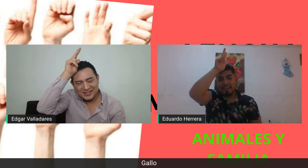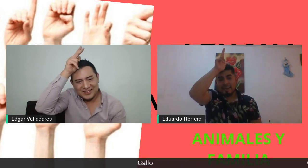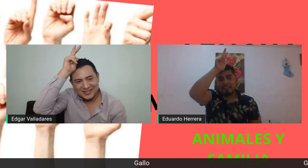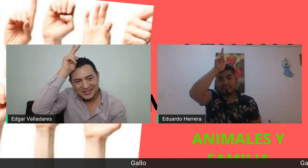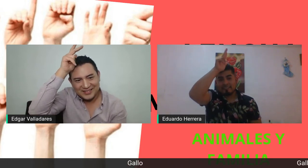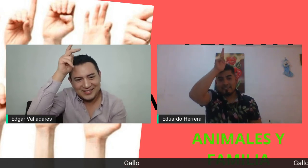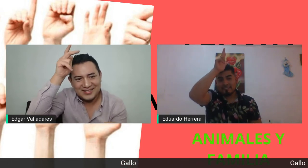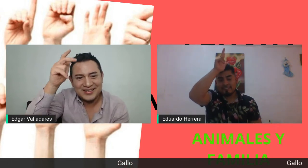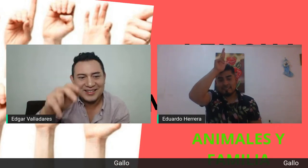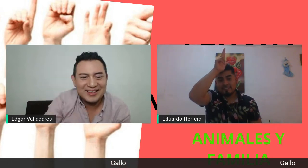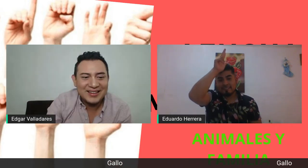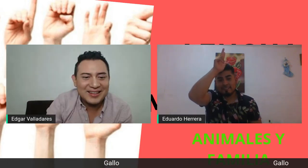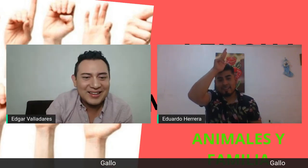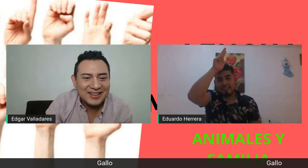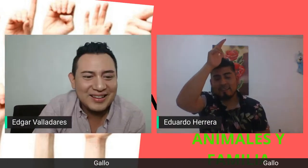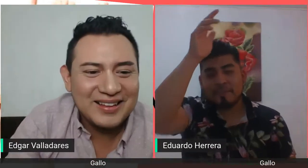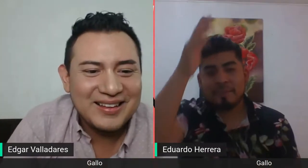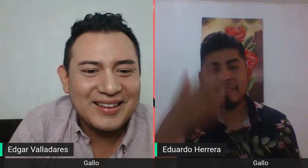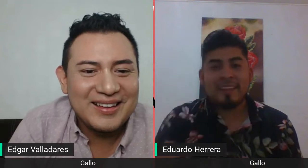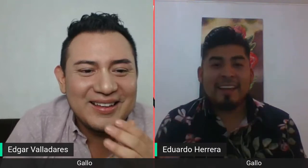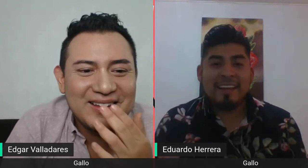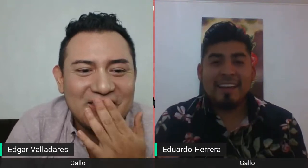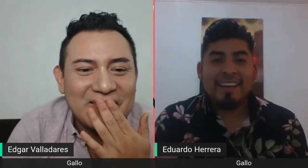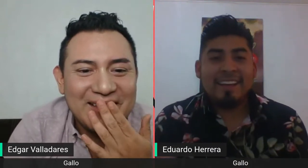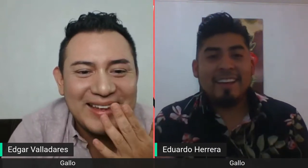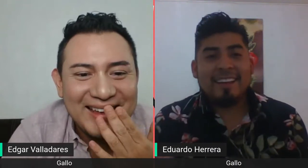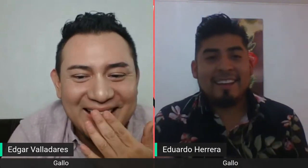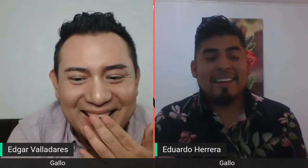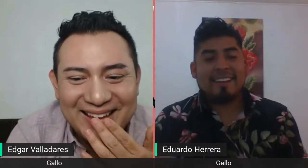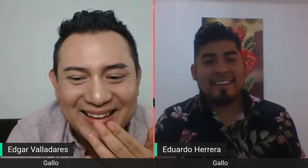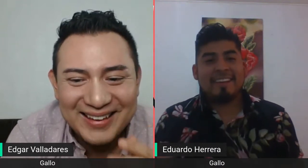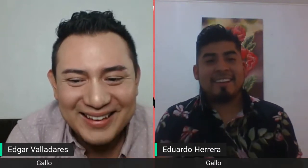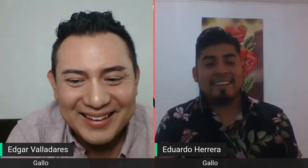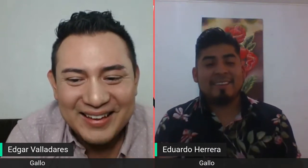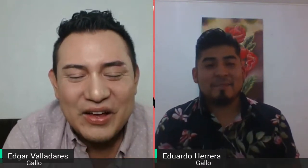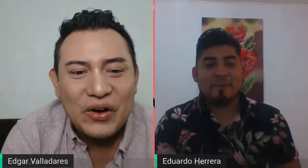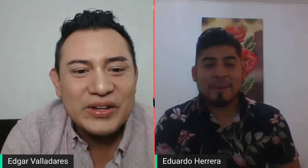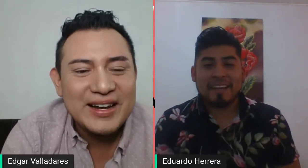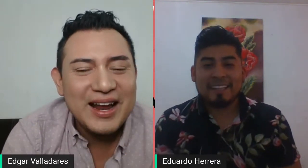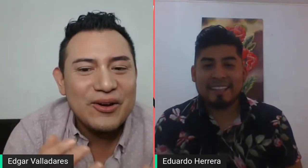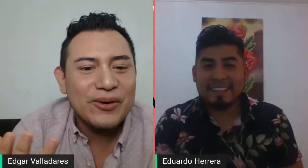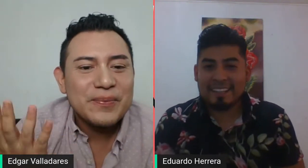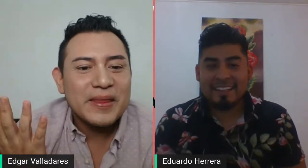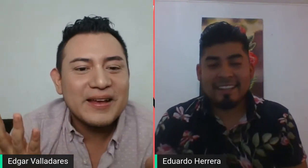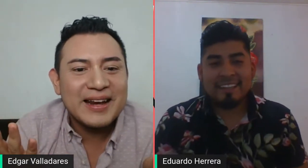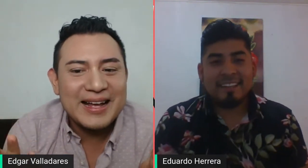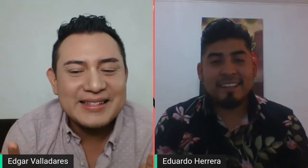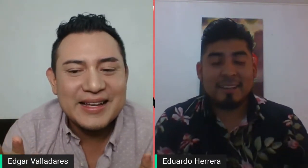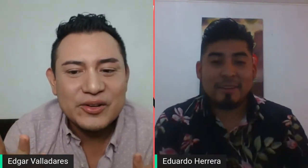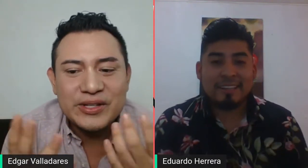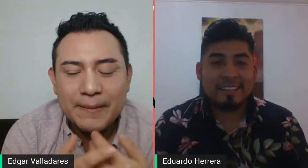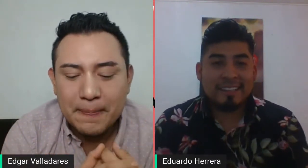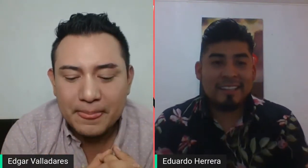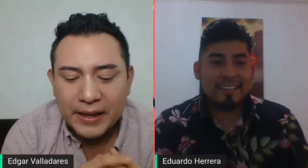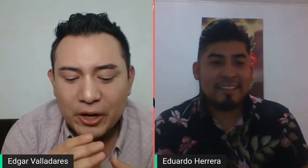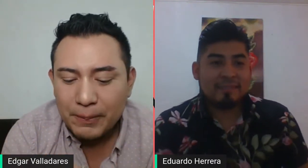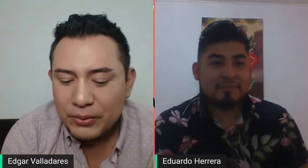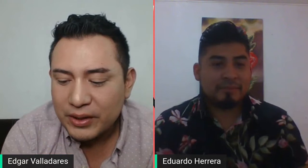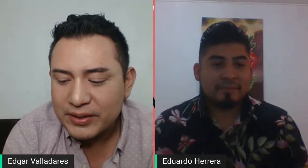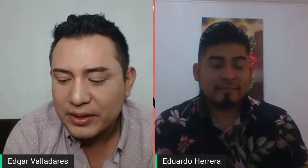Gallo. ¿Sale? Ok. Oye, Lalo. Gracias. Oye, te quiero preguntar otra